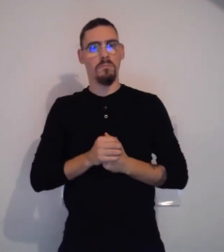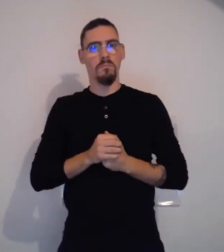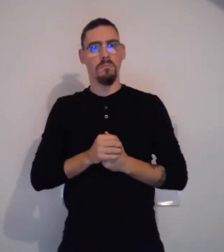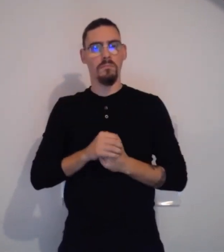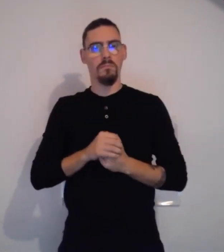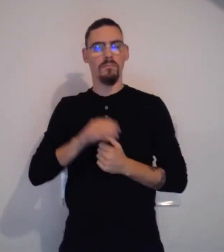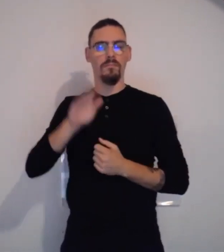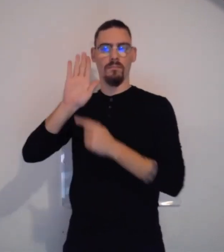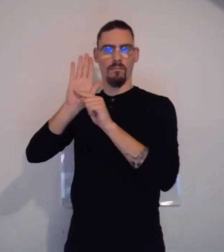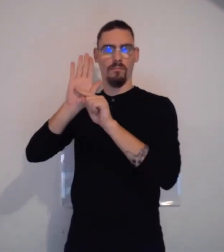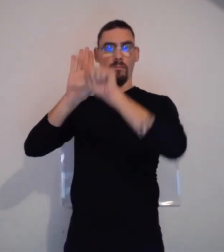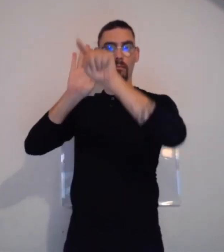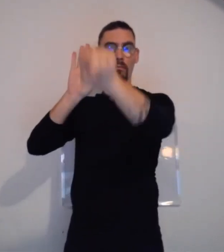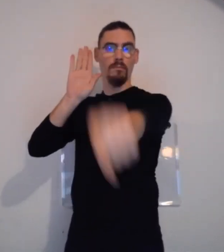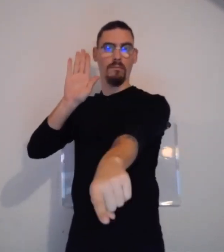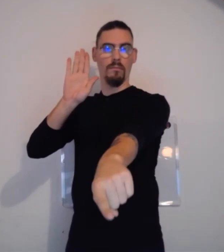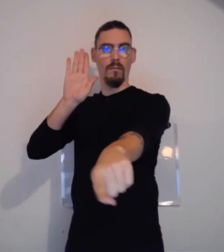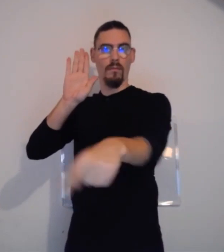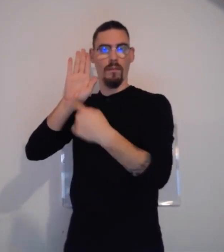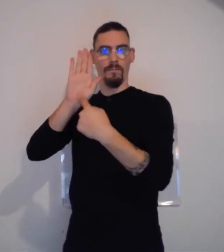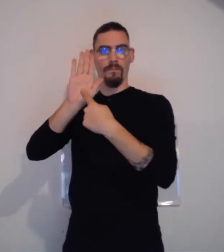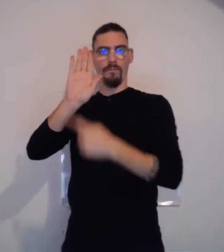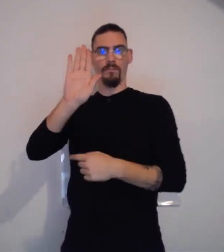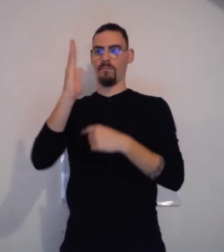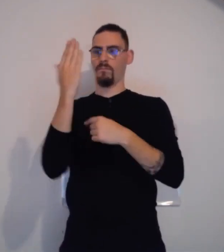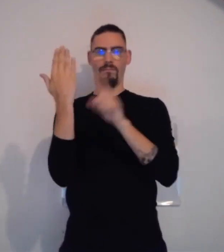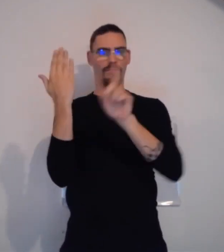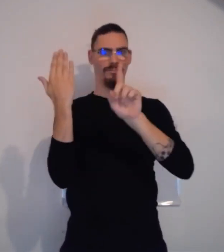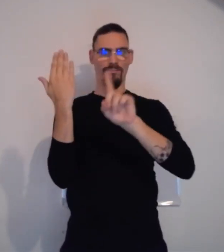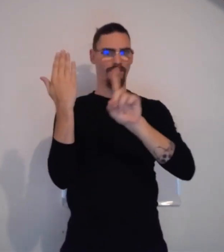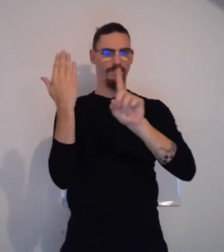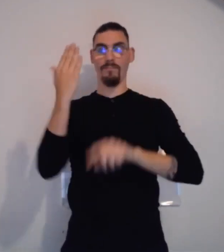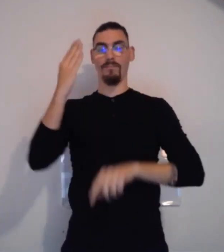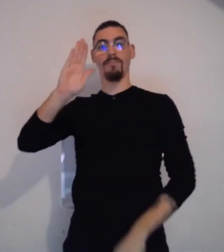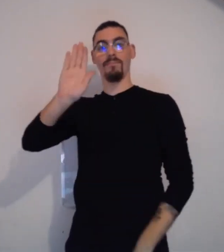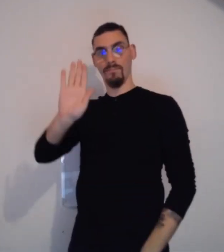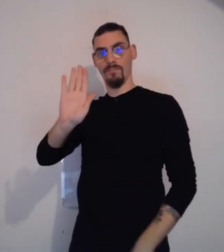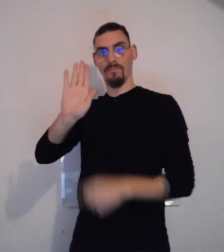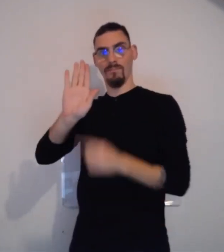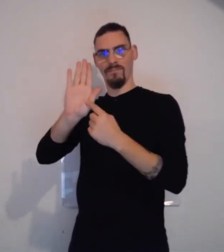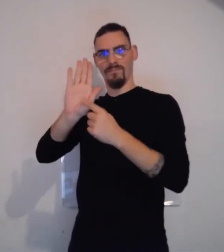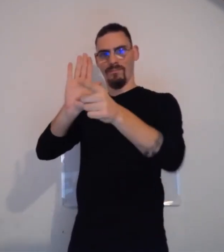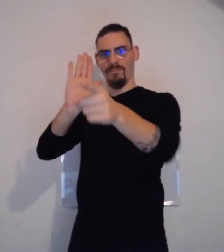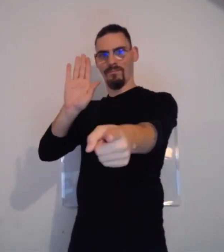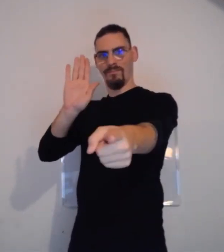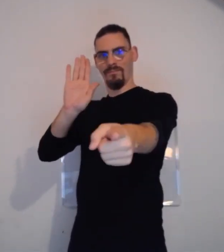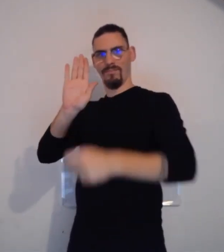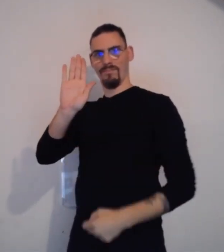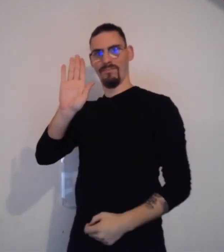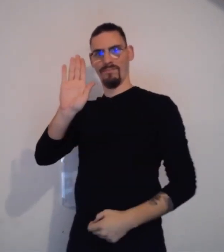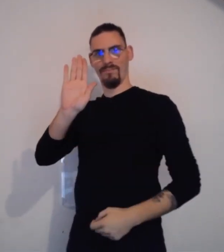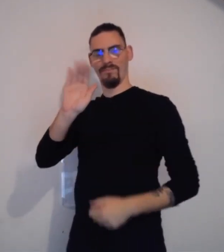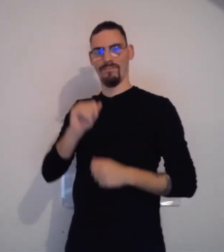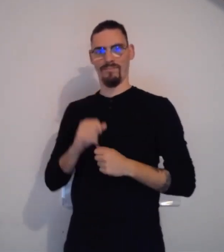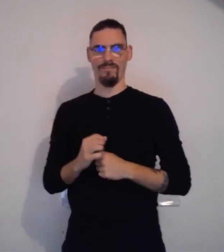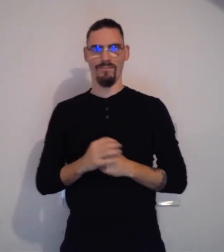doigts. Pour l'orientation, on va mettre la paume, cette fois-ci, pas vers nous, mais vers les autres.